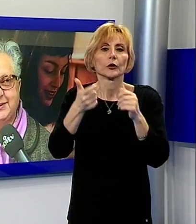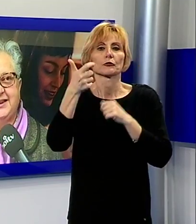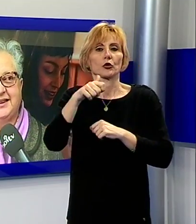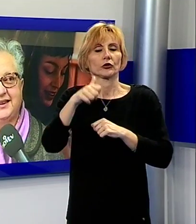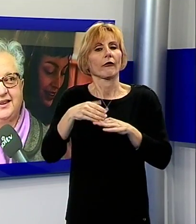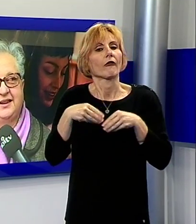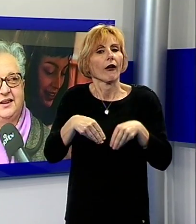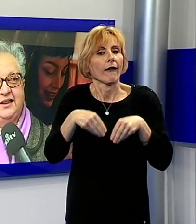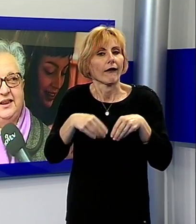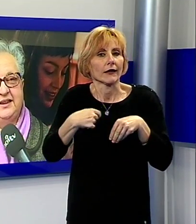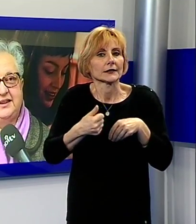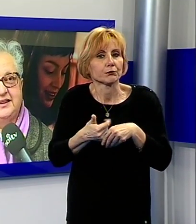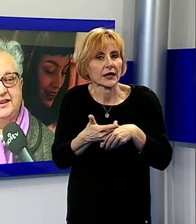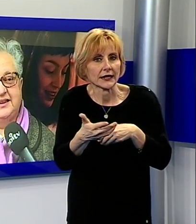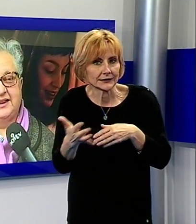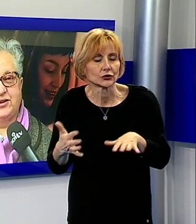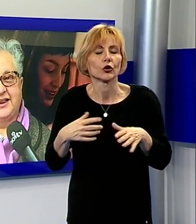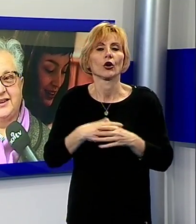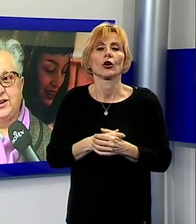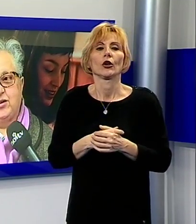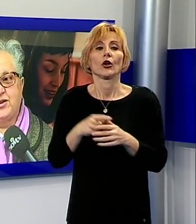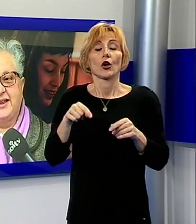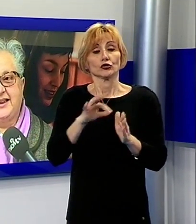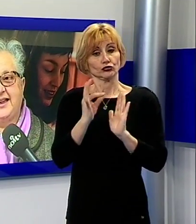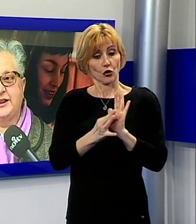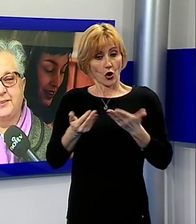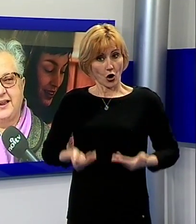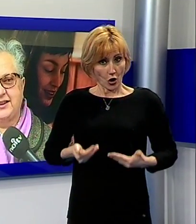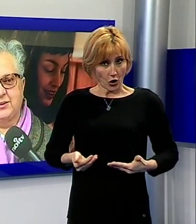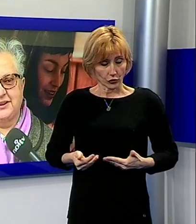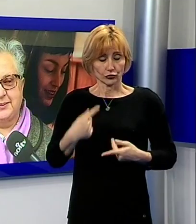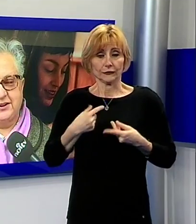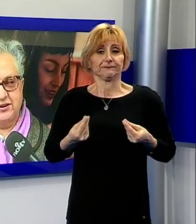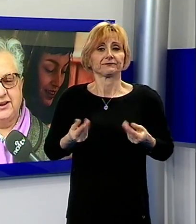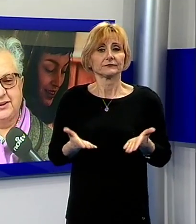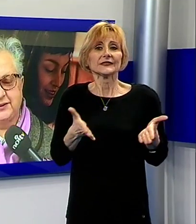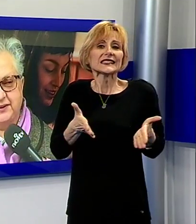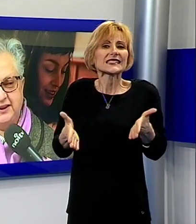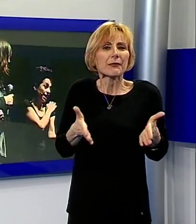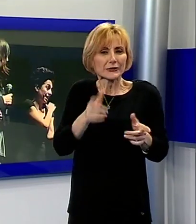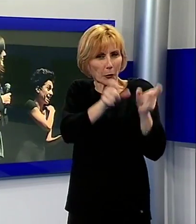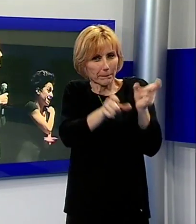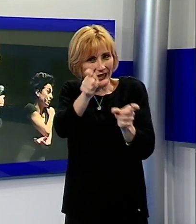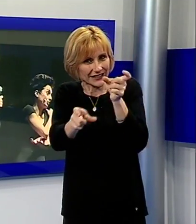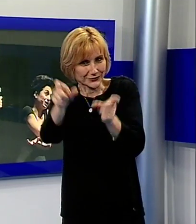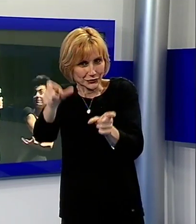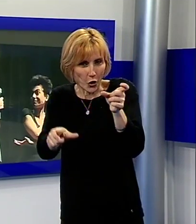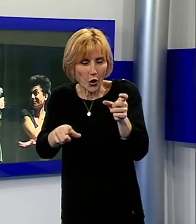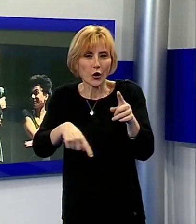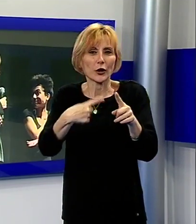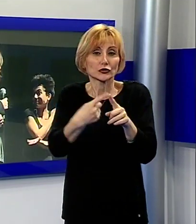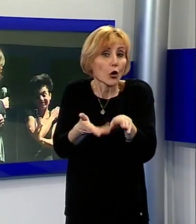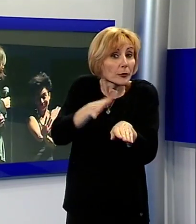più frequentemente. La giornata di oggi è dare spazio a queste persone e alle